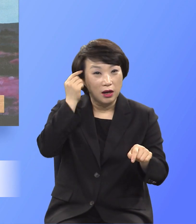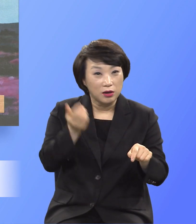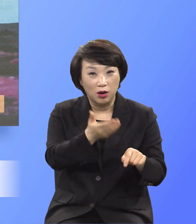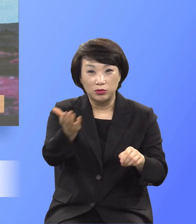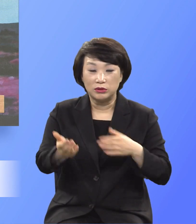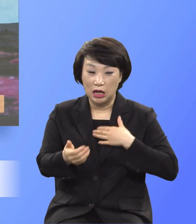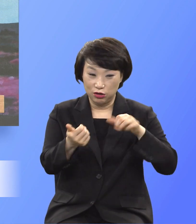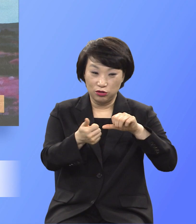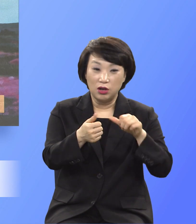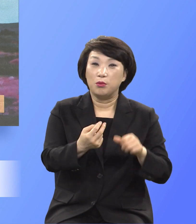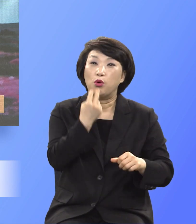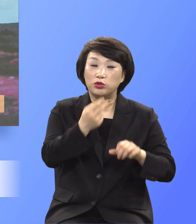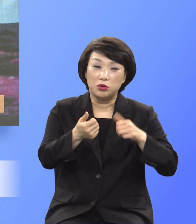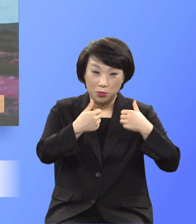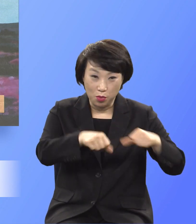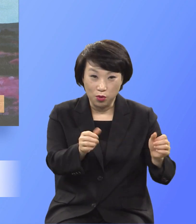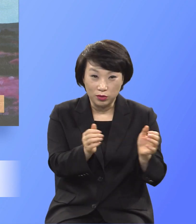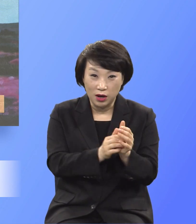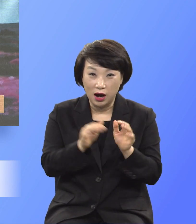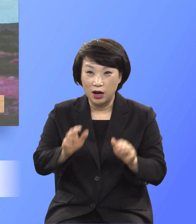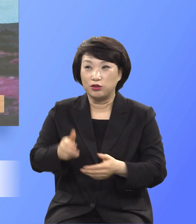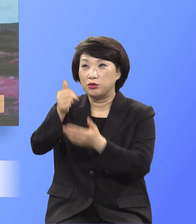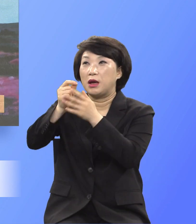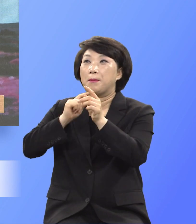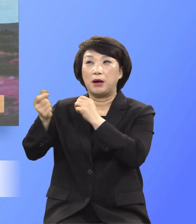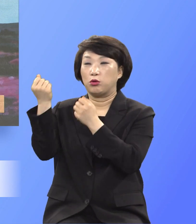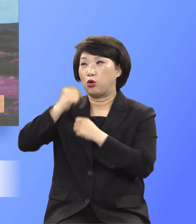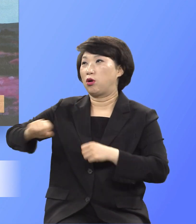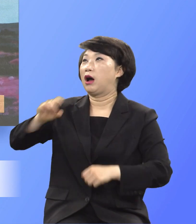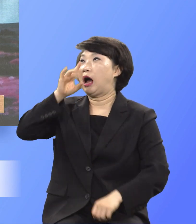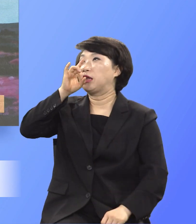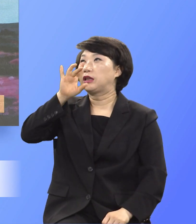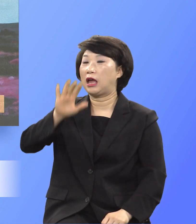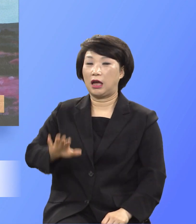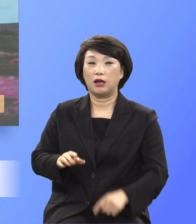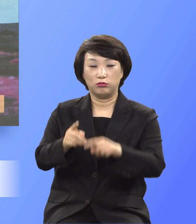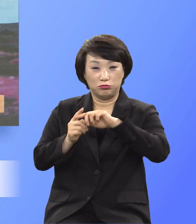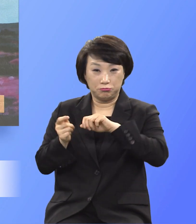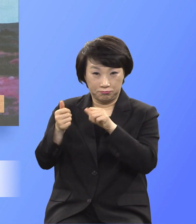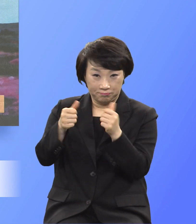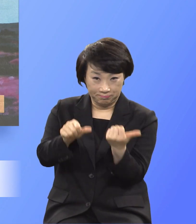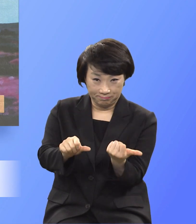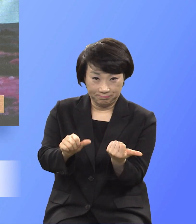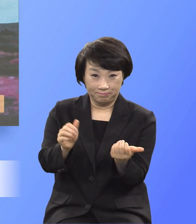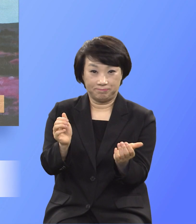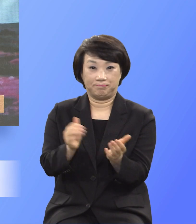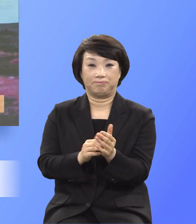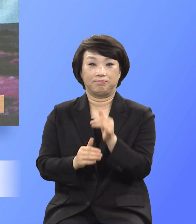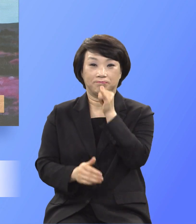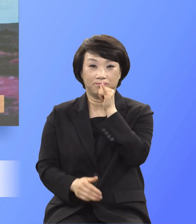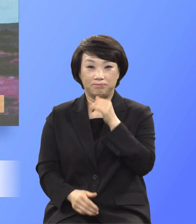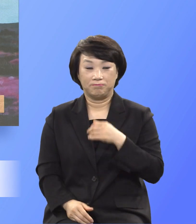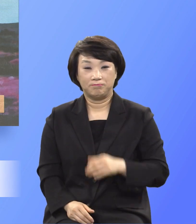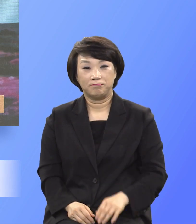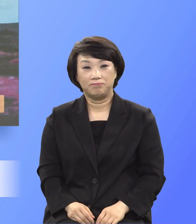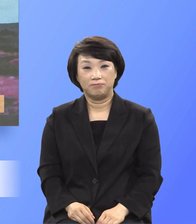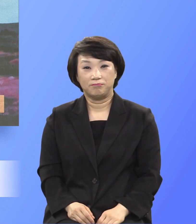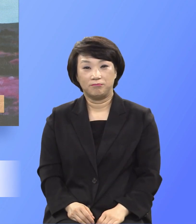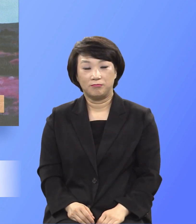포기하고 주님을 고역할 수 없기에 목숨을 걸고 순중하며 죽는